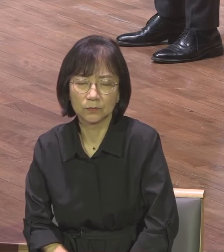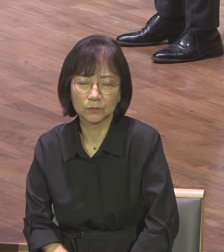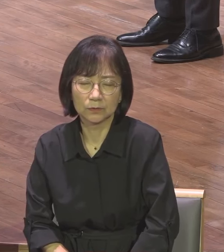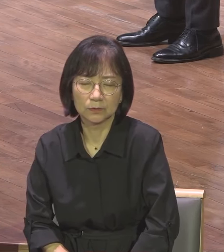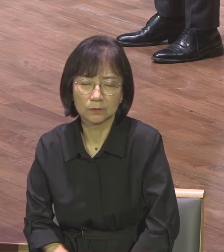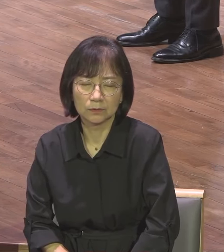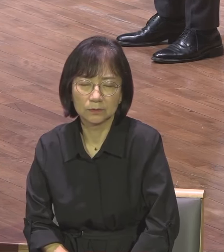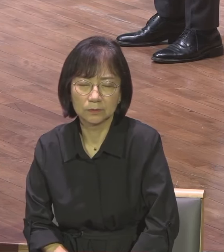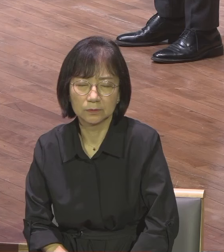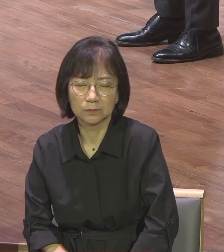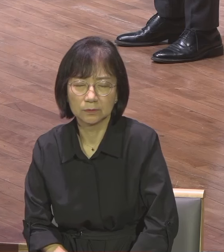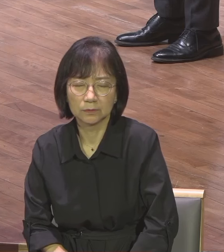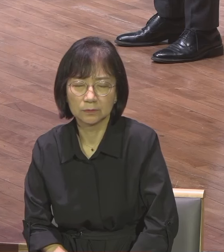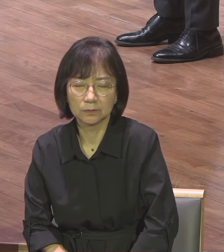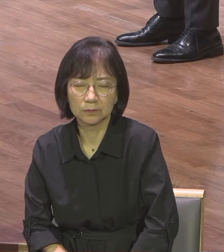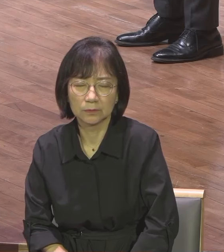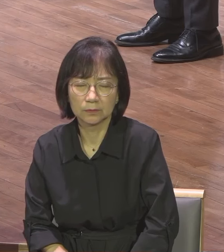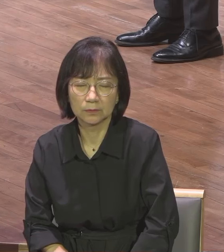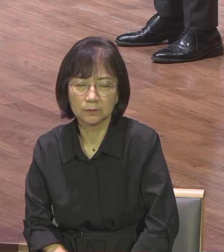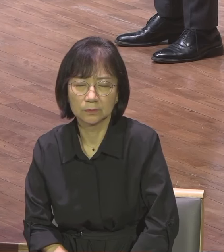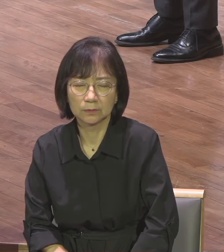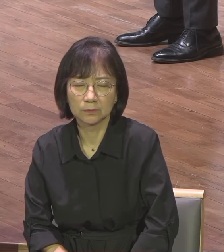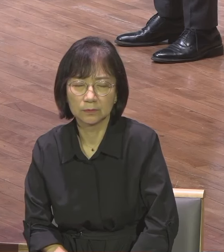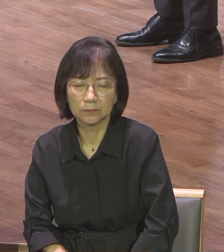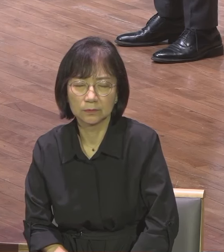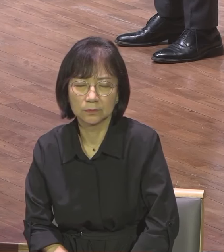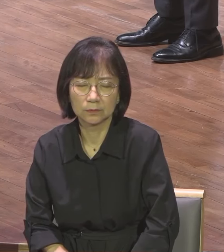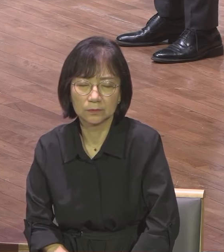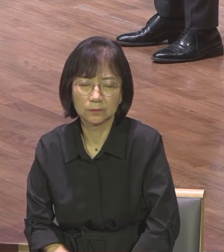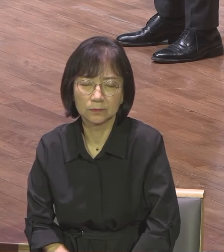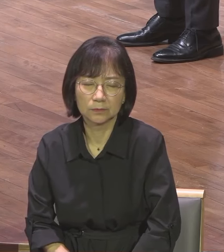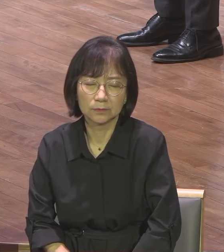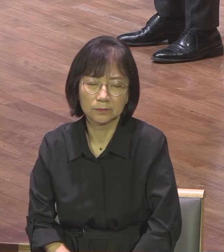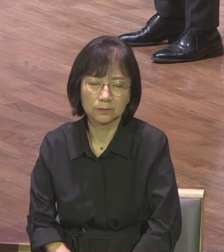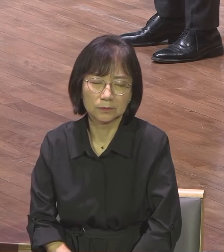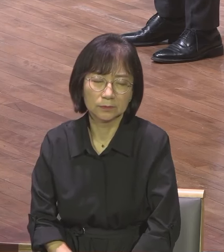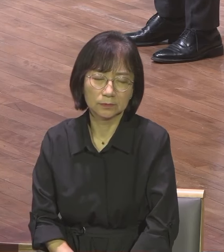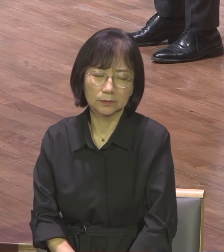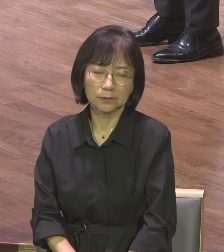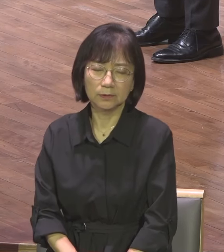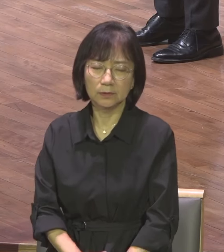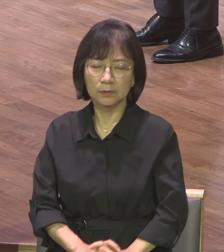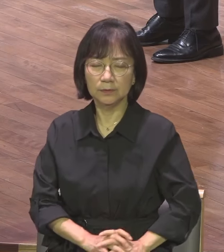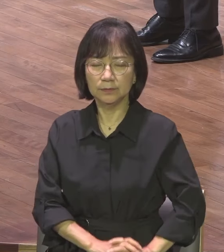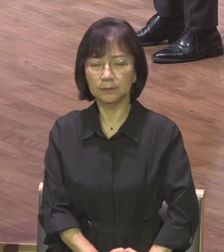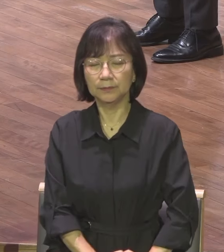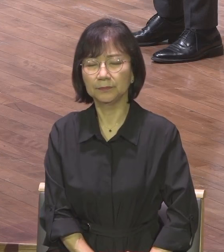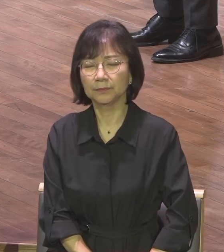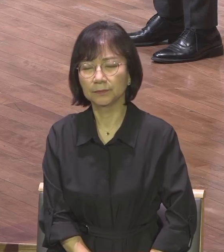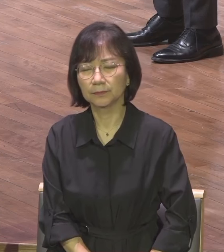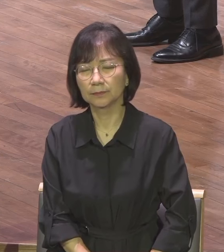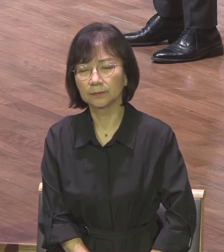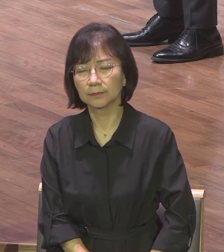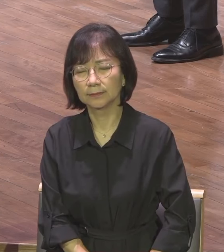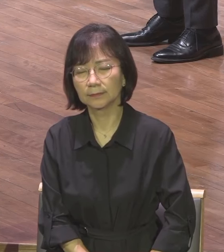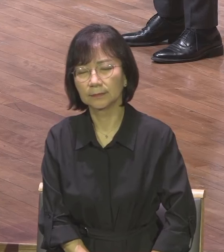주옵소서 생명맞춰 전도자에 살았던 그 전도가 되기를 우리 하나님의 역사에 주시고 은혜를 베풀어